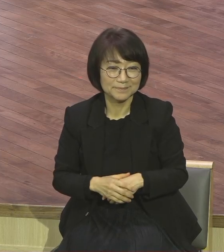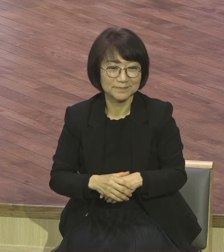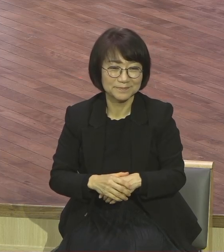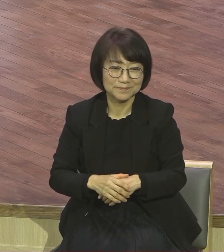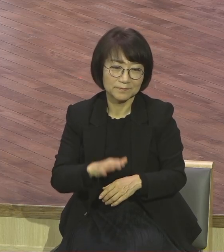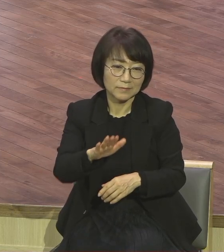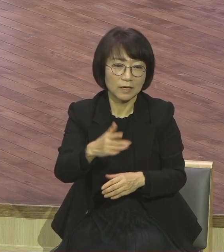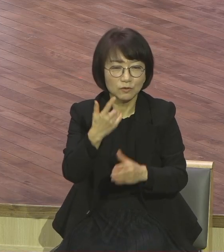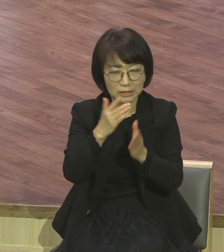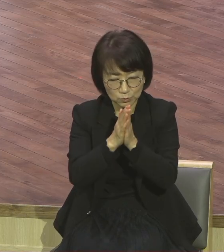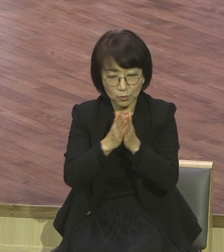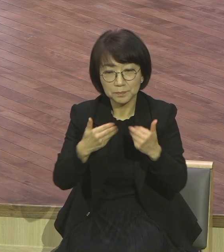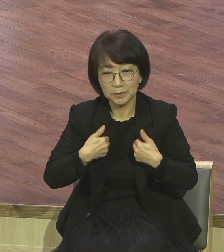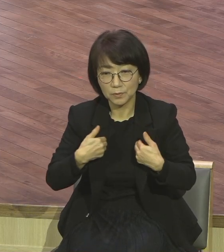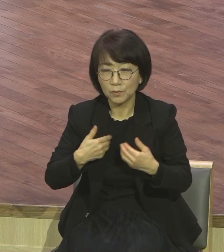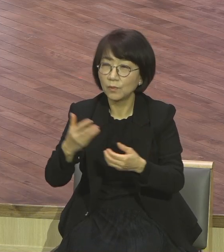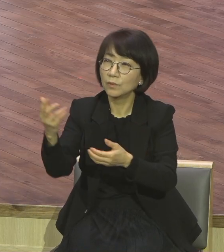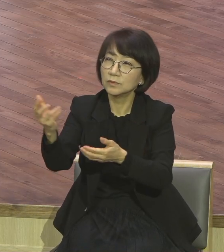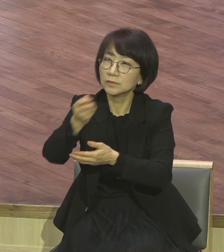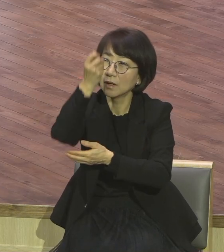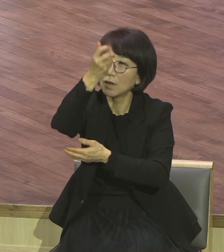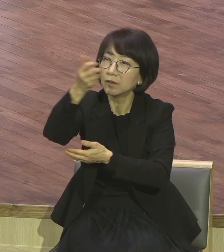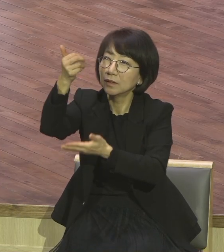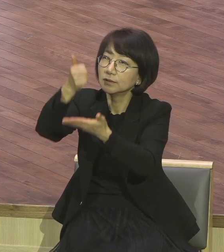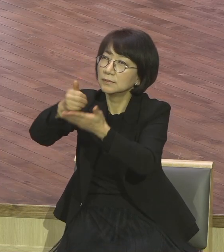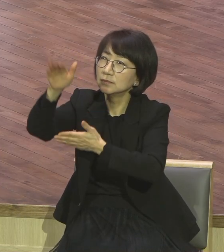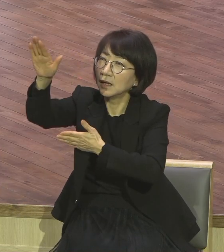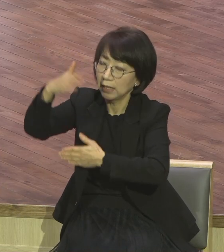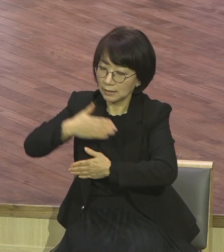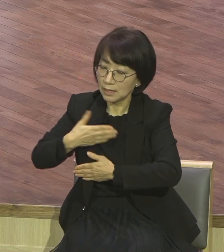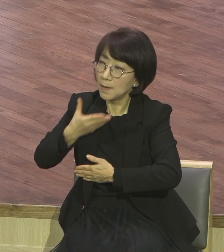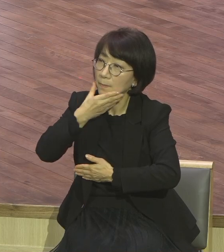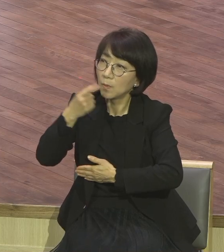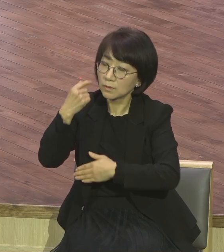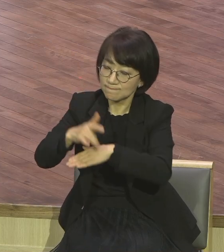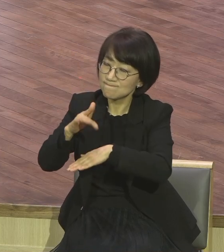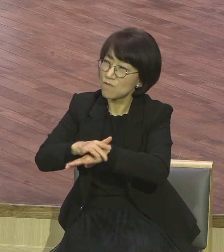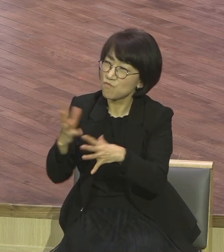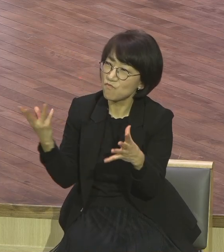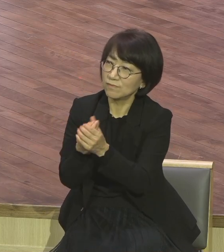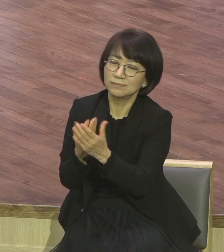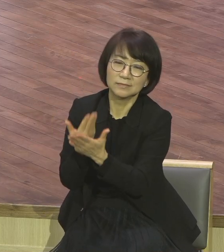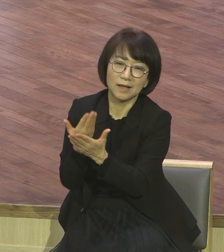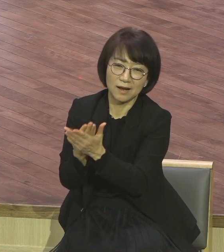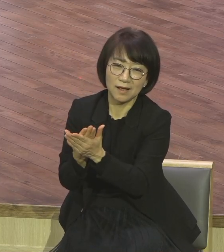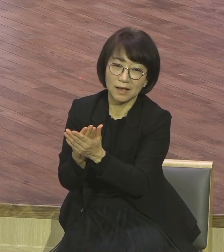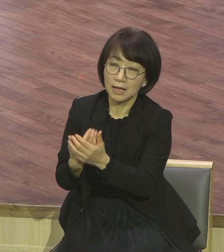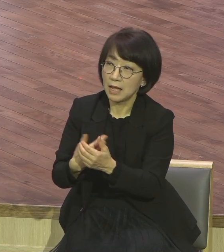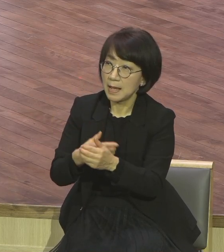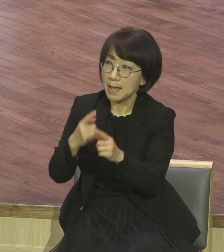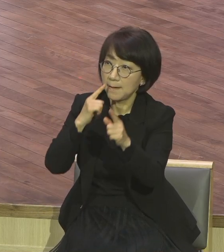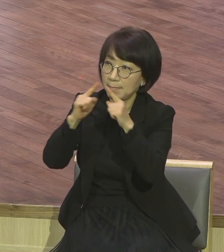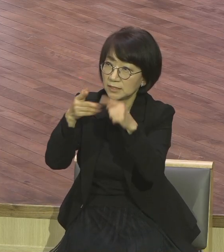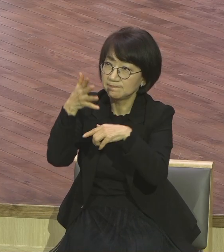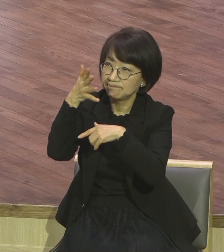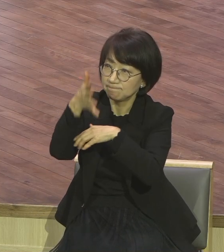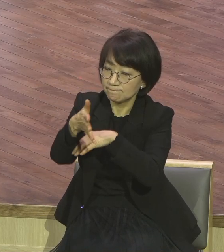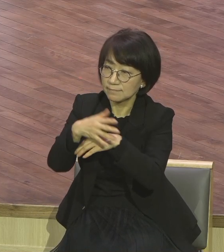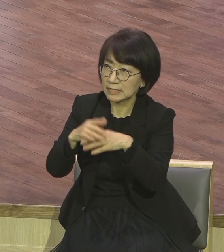변화시켜 주옵소서 완전 보금체질로 변화시켜 주옵소서 말씀의 사람 기도의 사람 생명살리한 전도의 사람으로